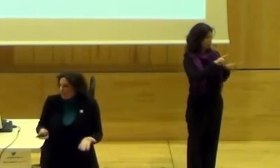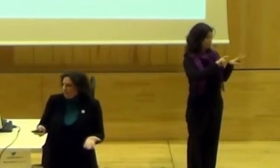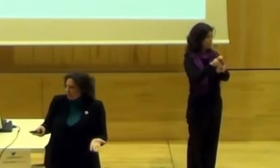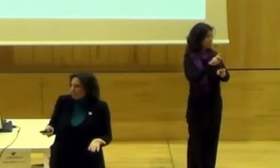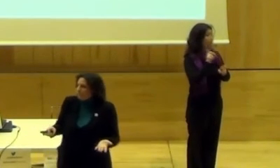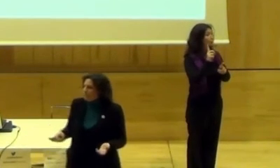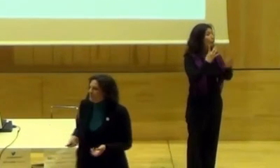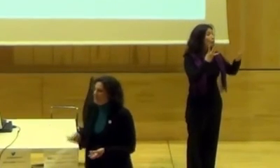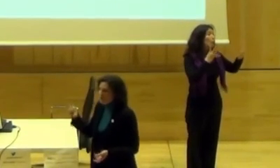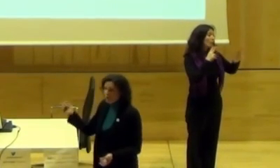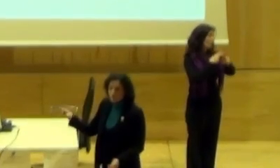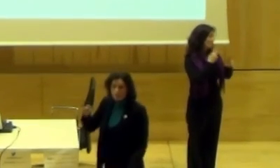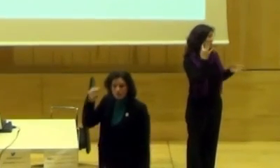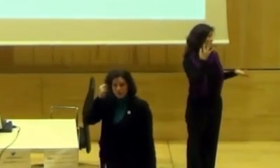de mujeres.